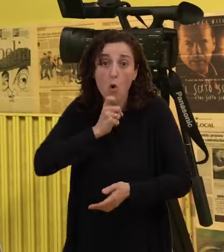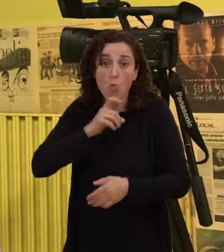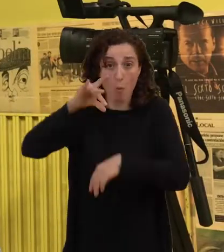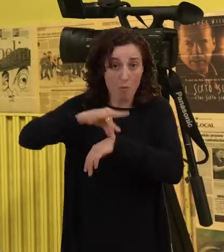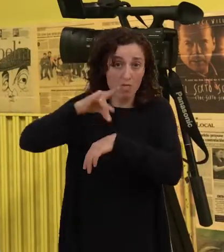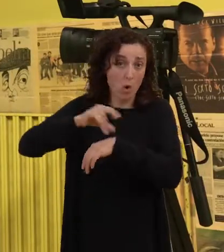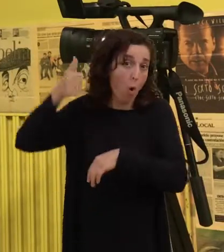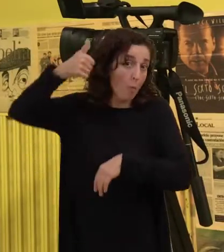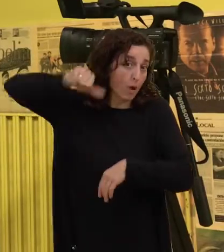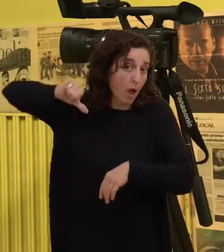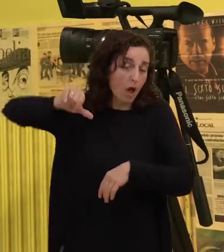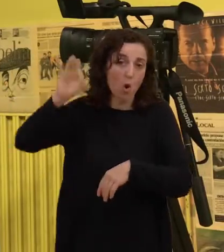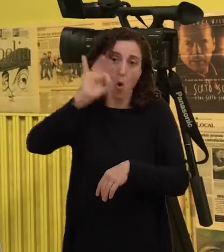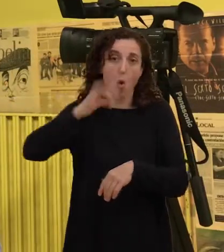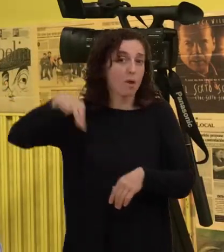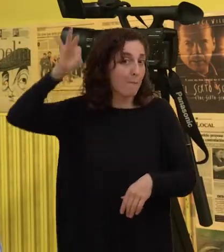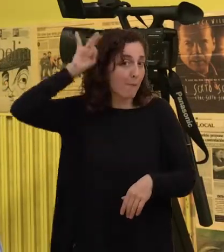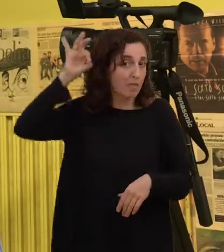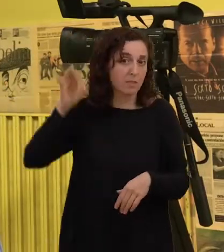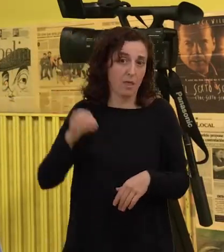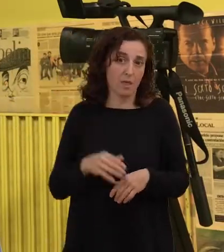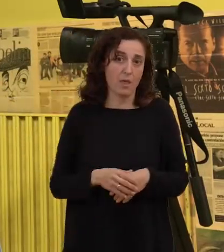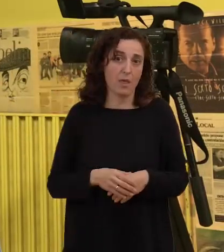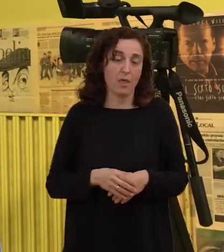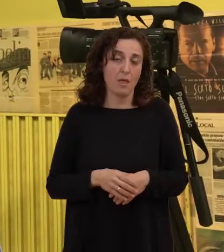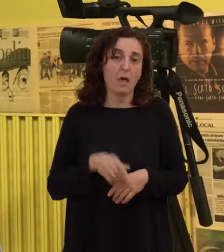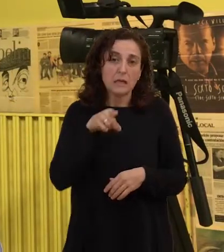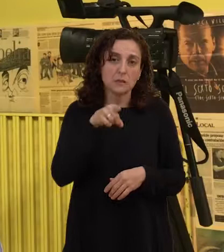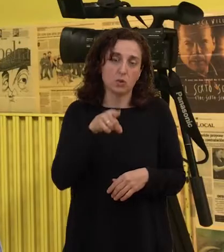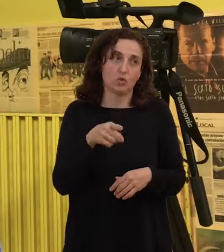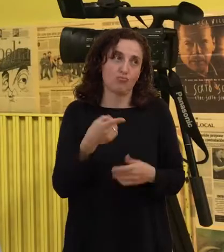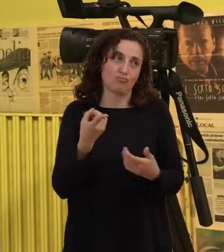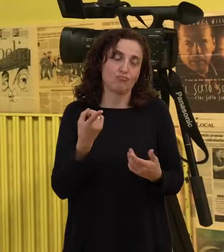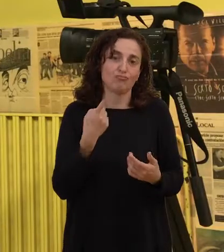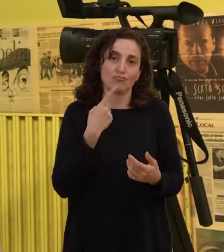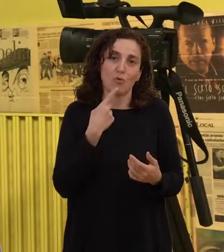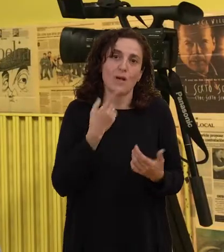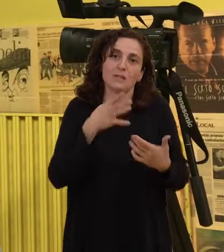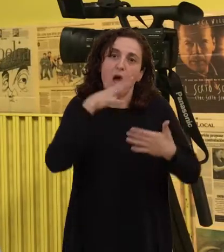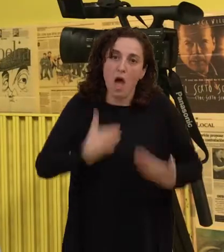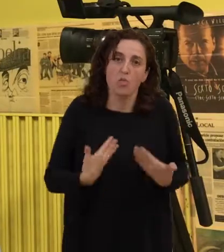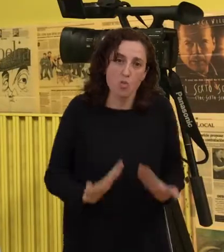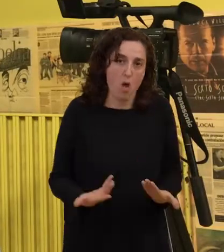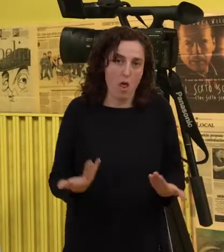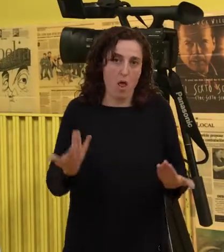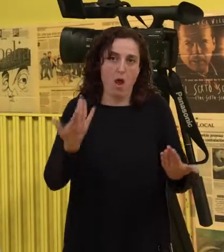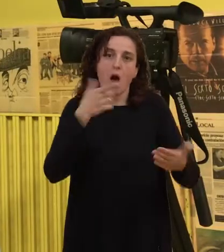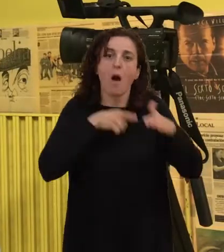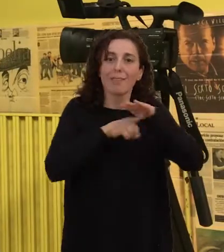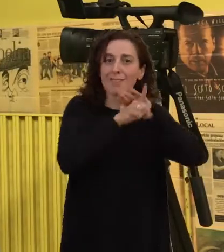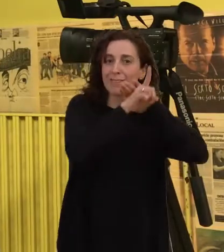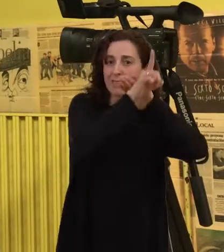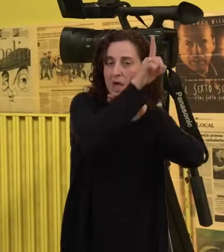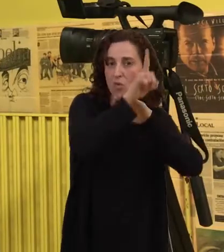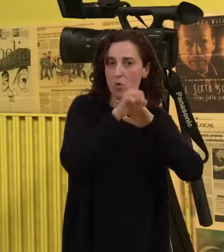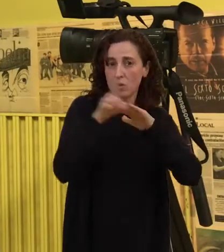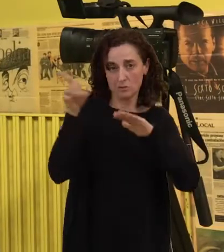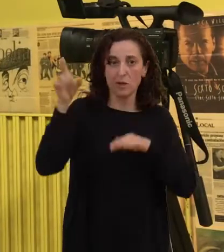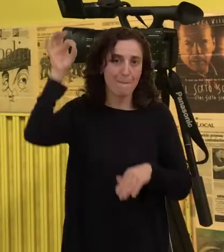implante coclear, que é o máis actual agora, o máis avanzado é o implante coclear